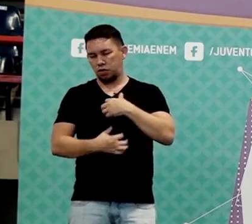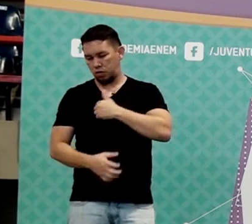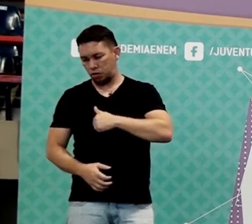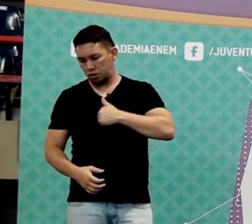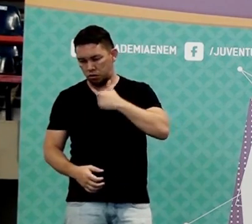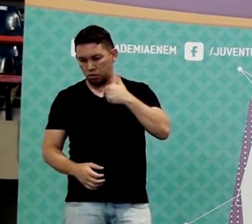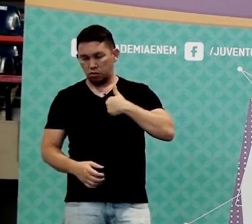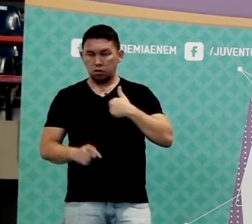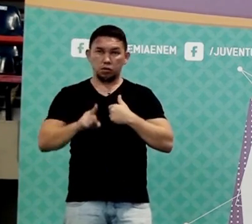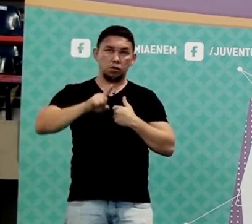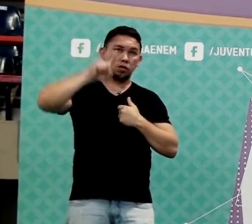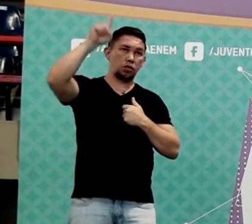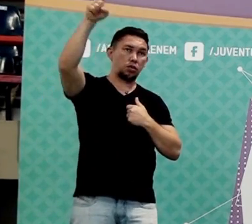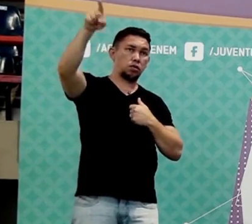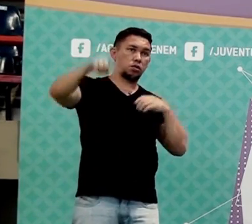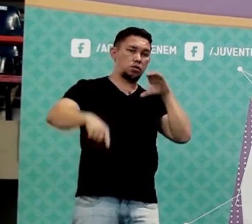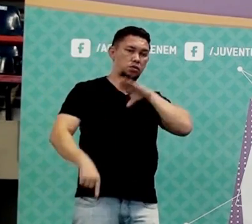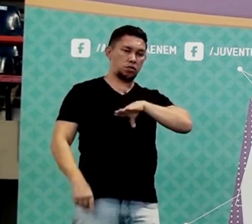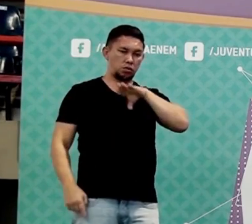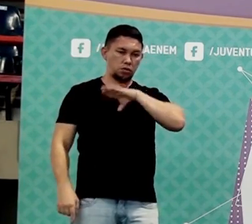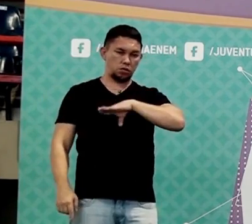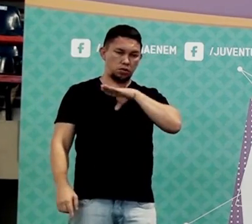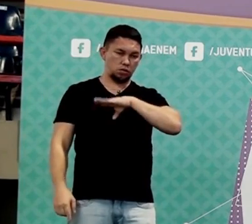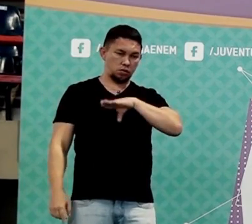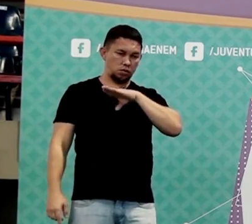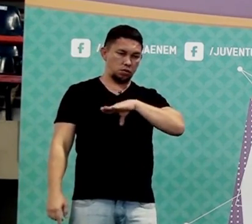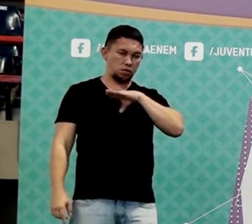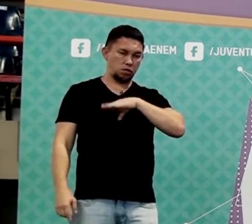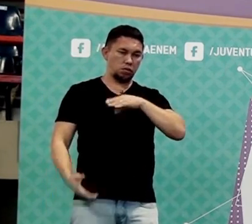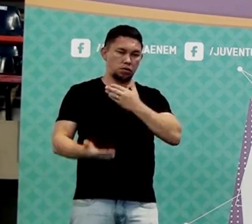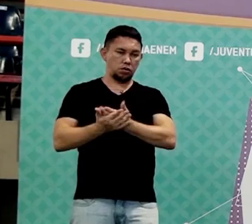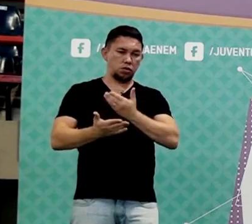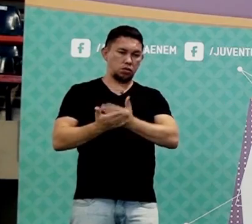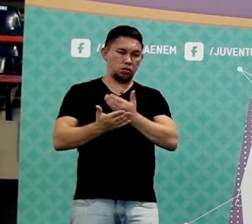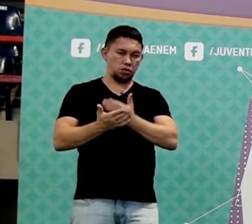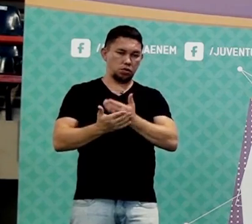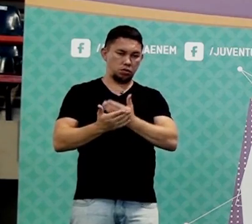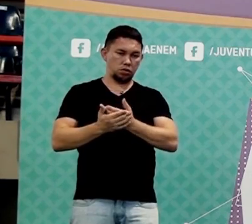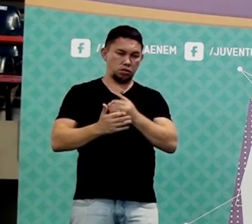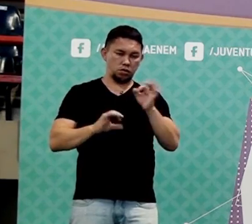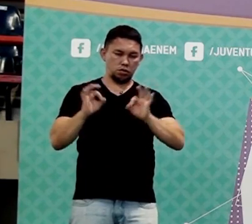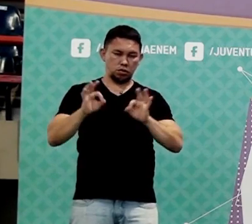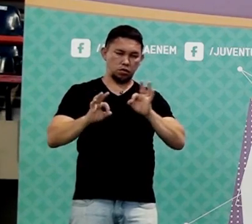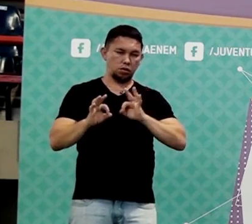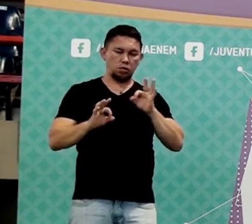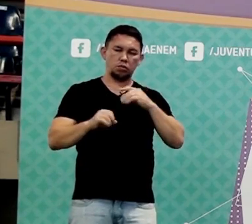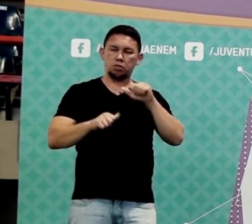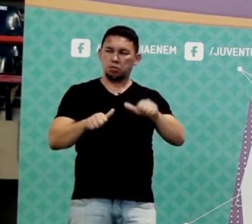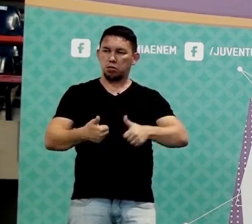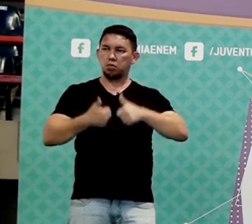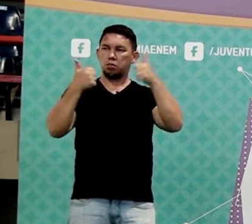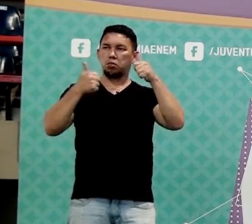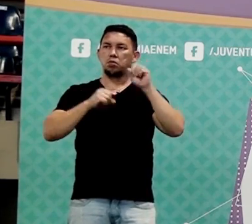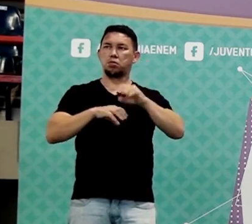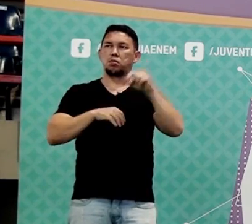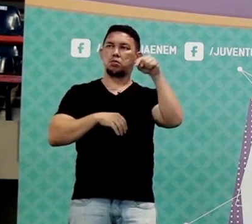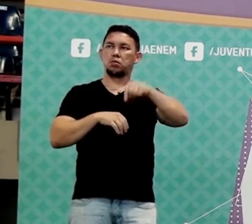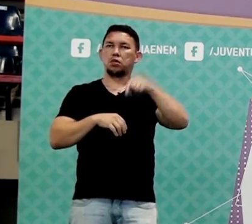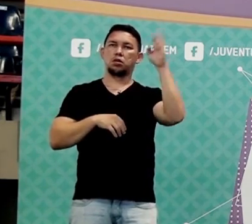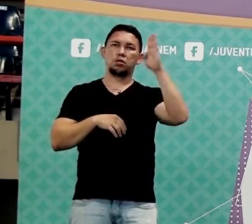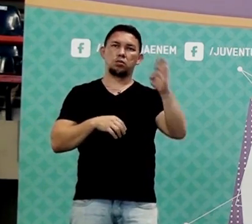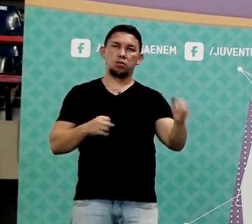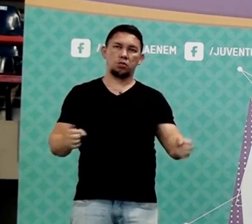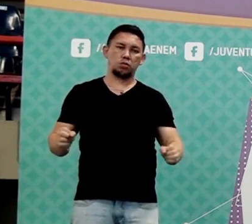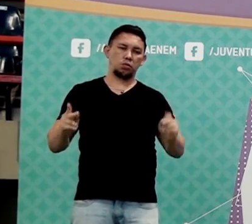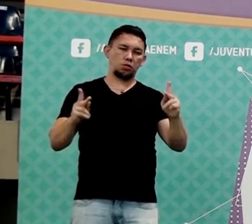estarei lá do outro lado do Atlântico, né? Estudando, me preparando melhor pra cada vez a gente fazer uma educação melhor nesse país,